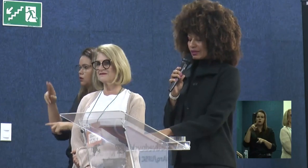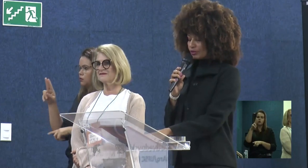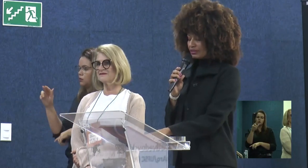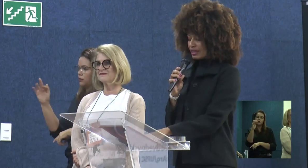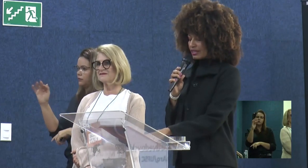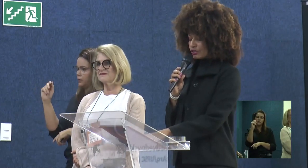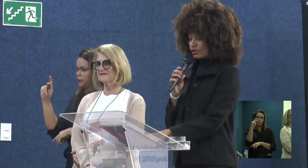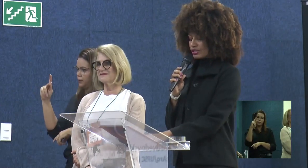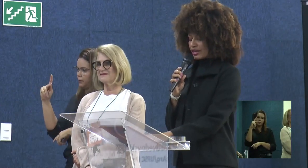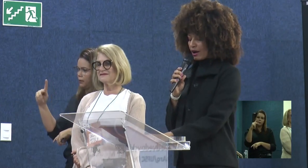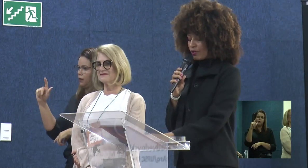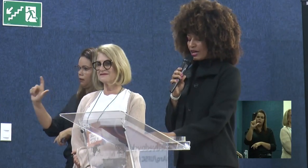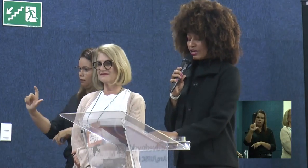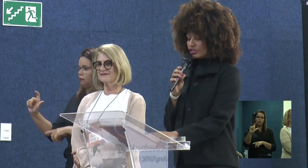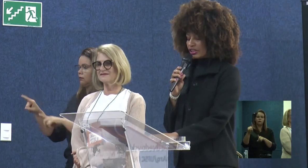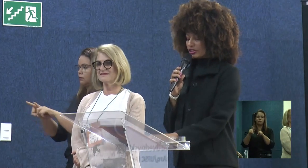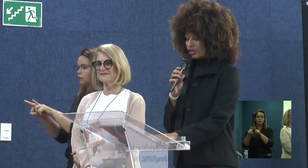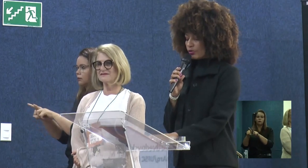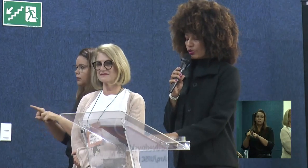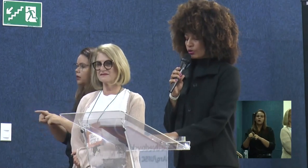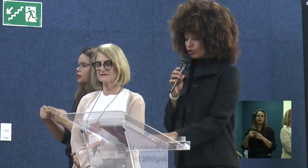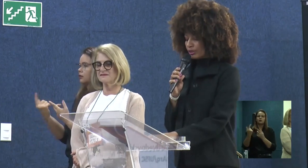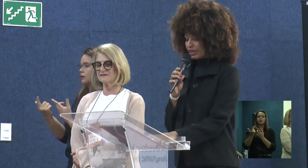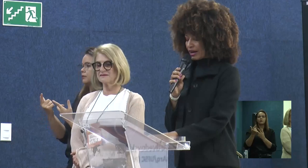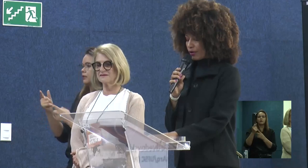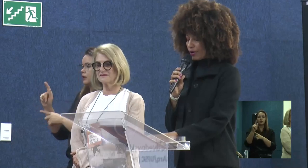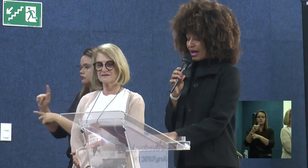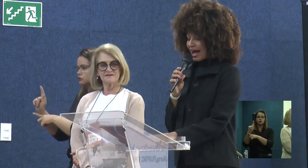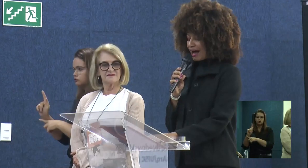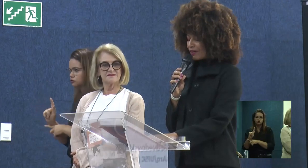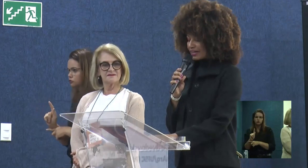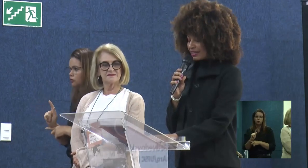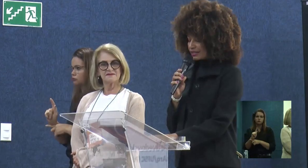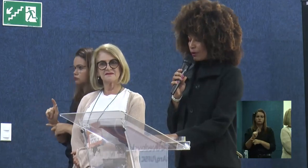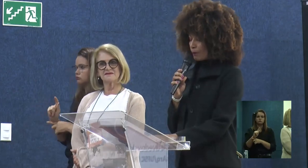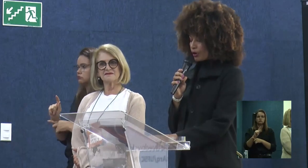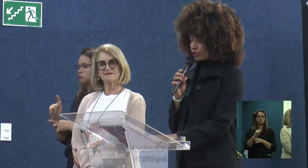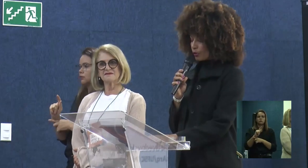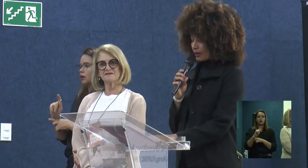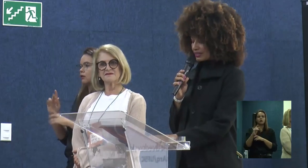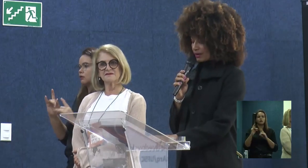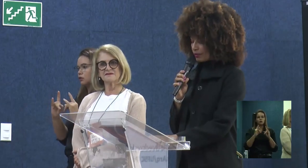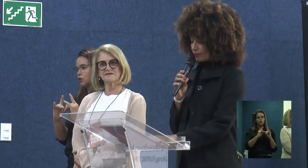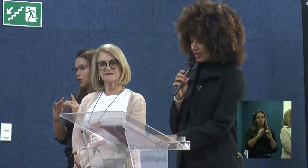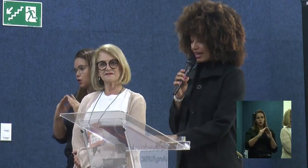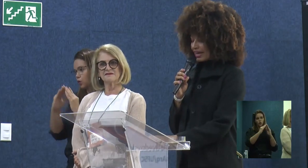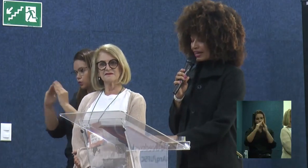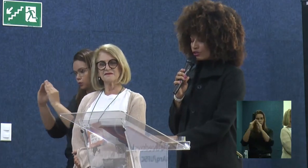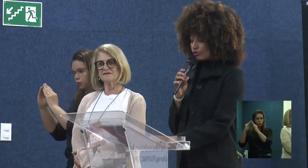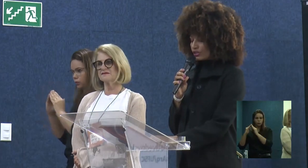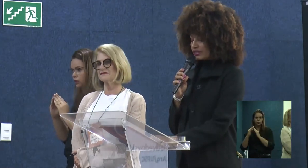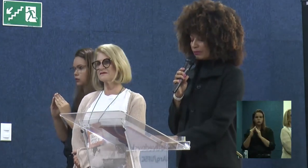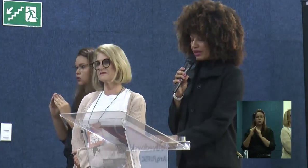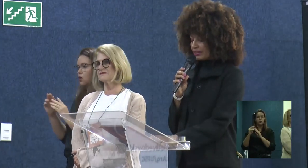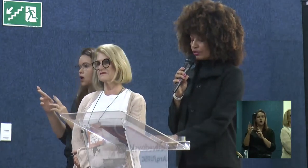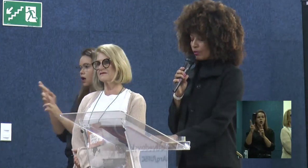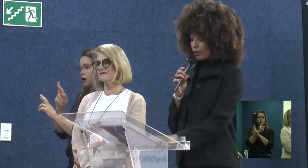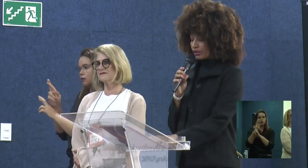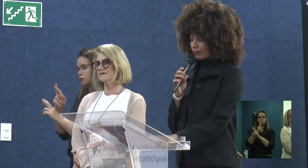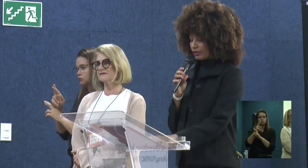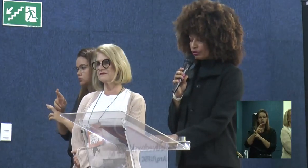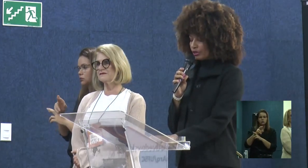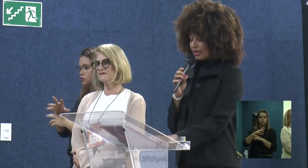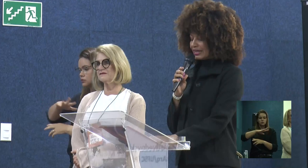Habitação de Interesse Social, Gestão Condominial, Avaliação Pós-Ocupação, Relações